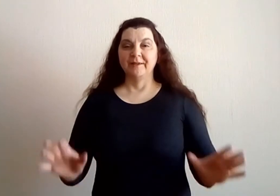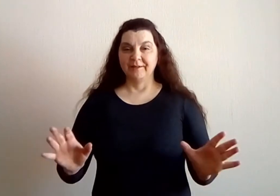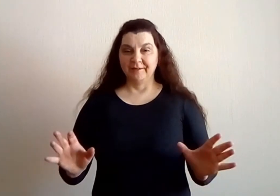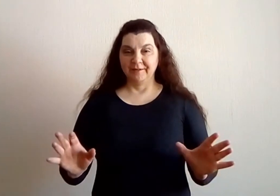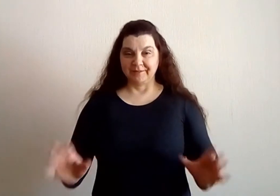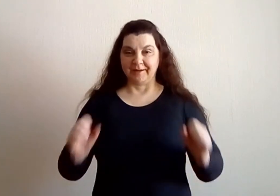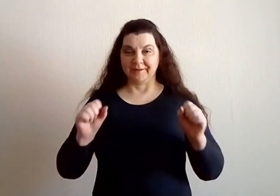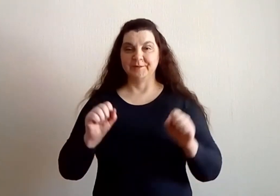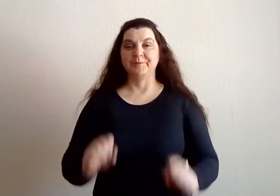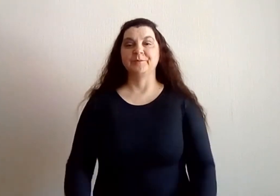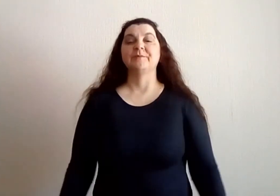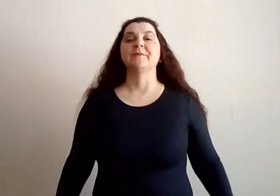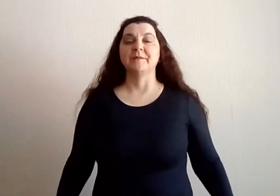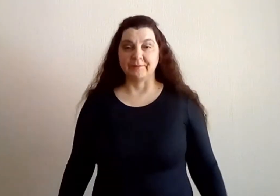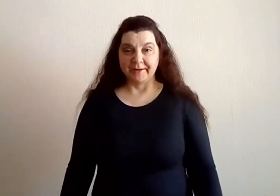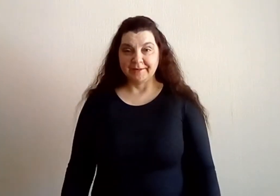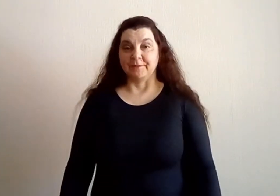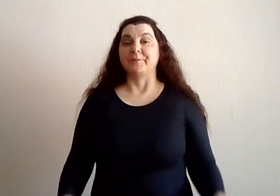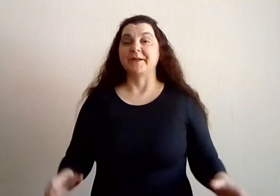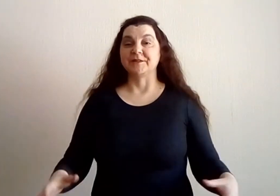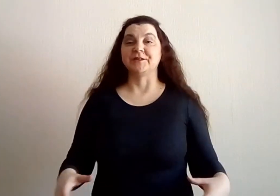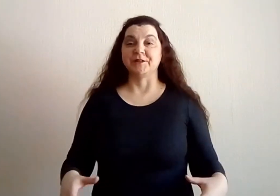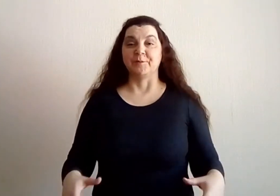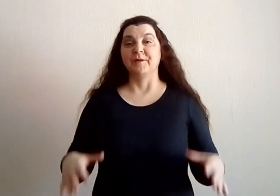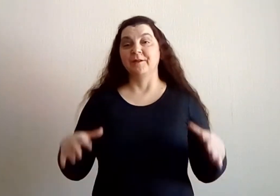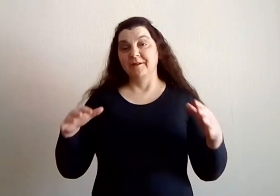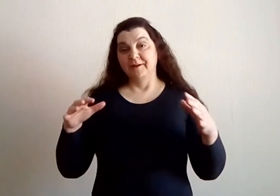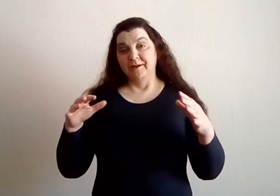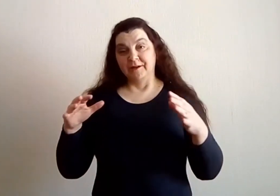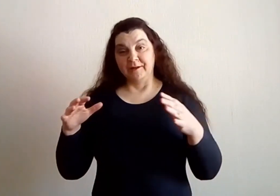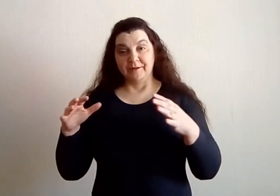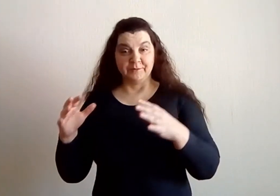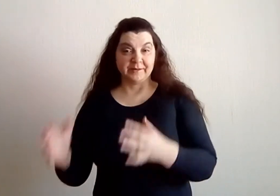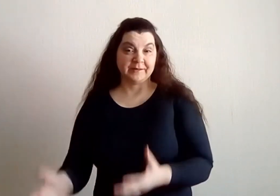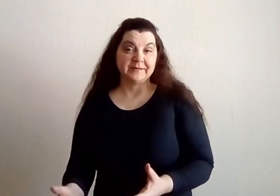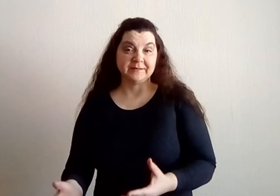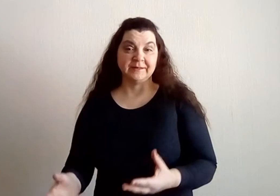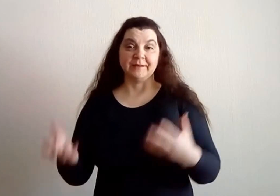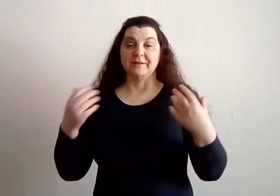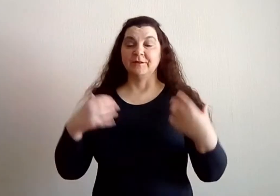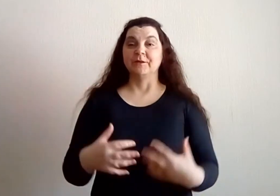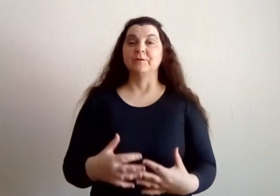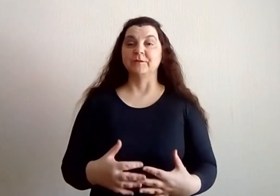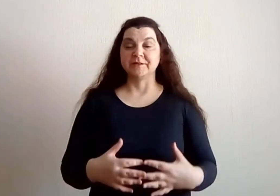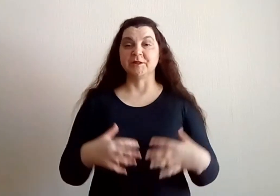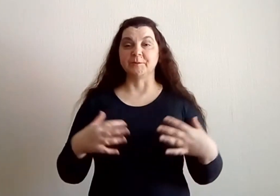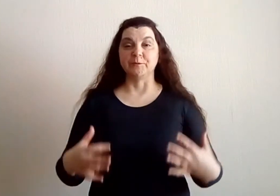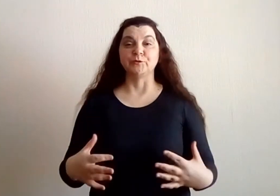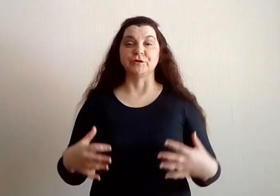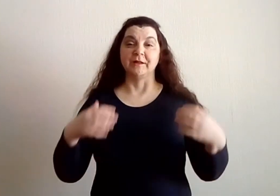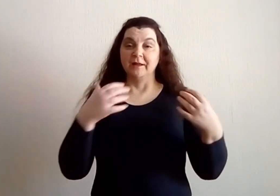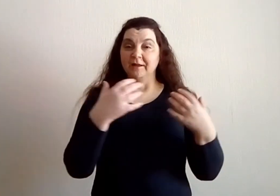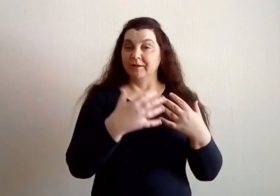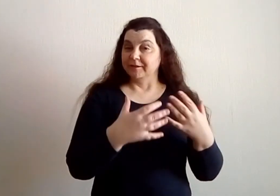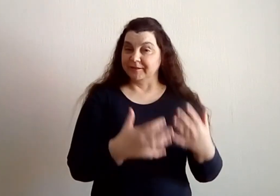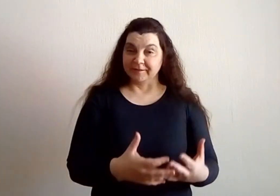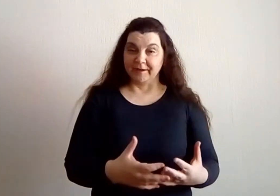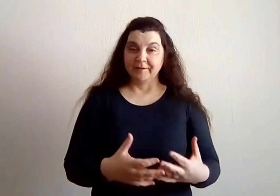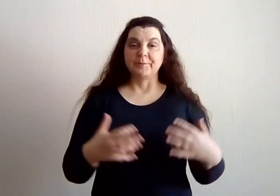Итак, давайте прежде чем разъяснять, зачем нам нужен дедлайн при